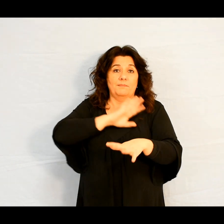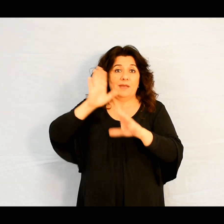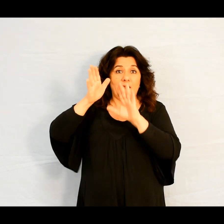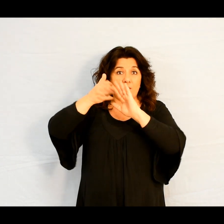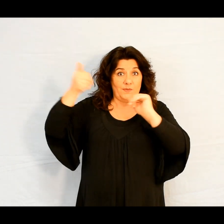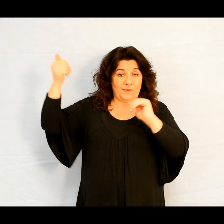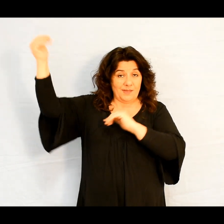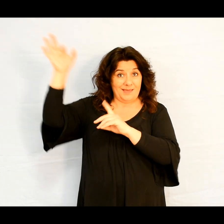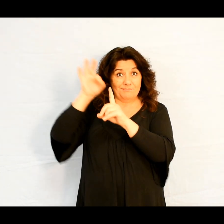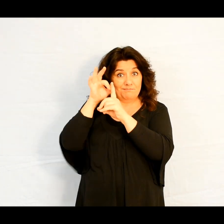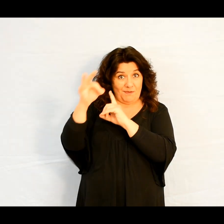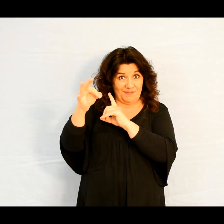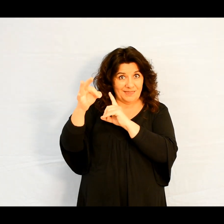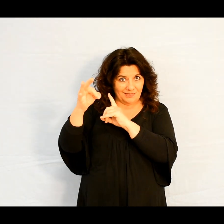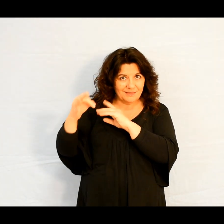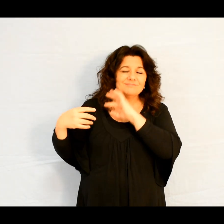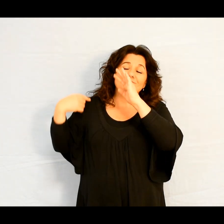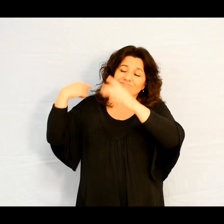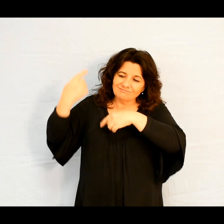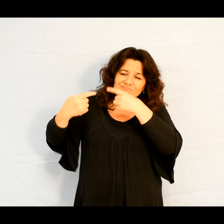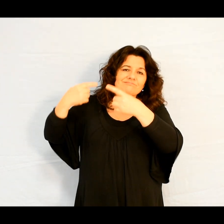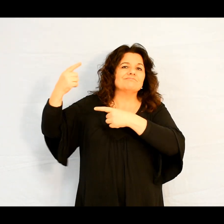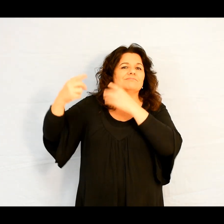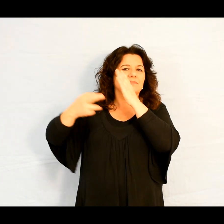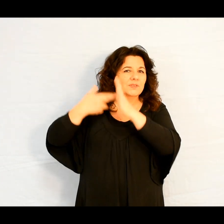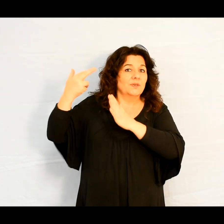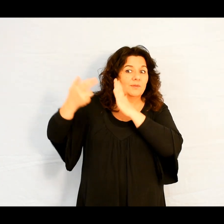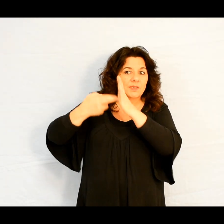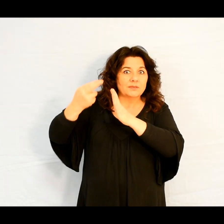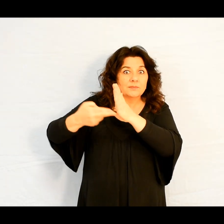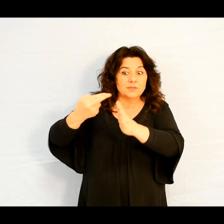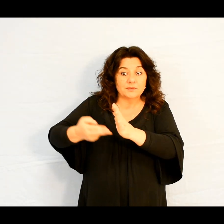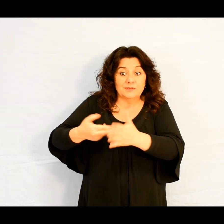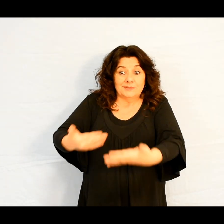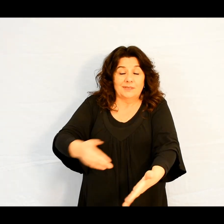Mais à la fin, en ces jours où nous sommes,